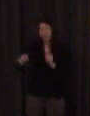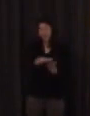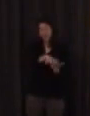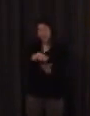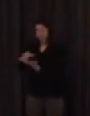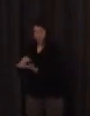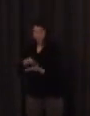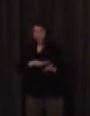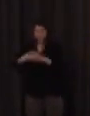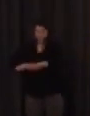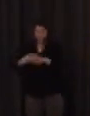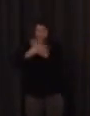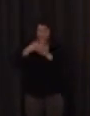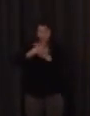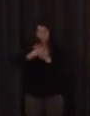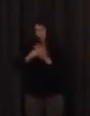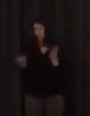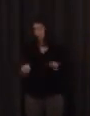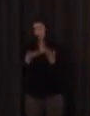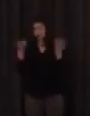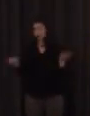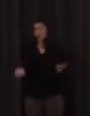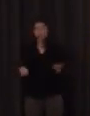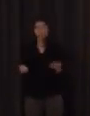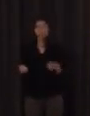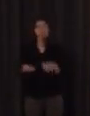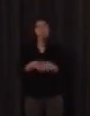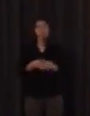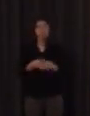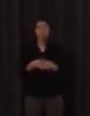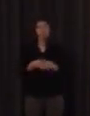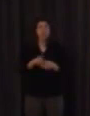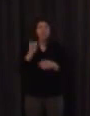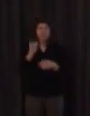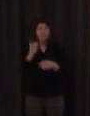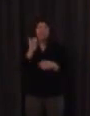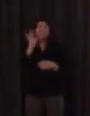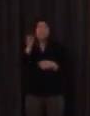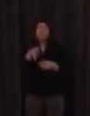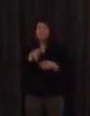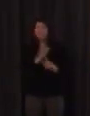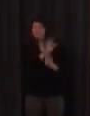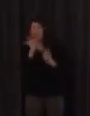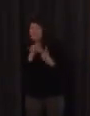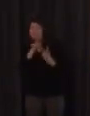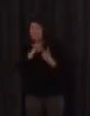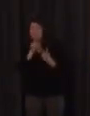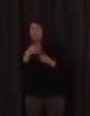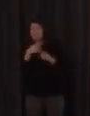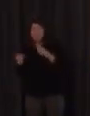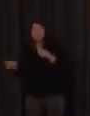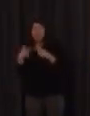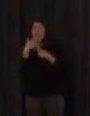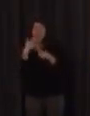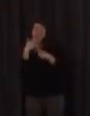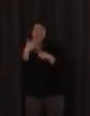y demás y otra cuestión un poco diferente está en la entrada al